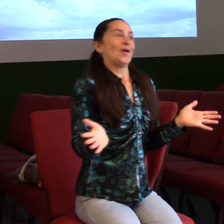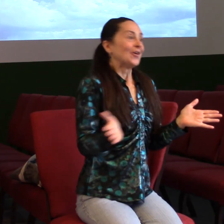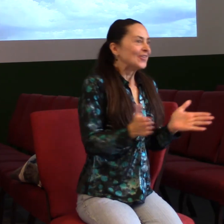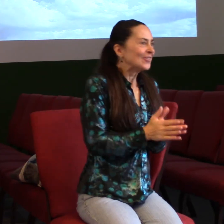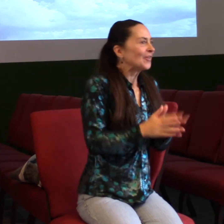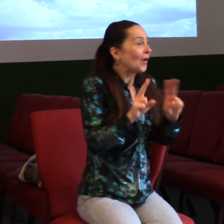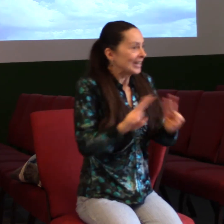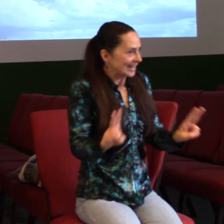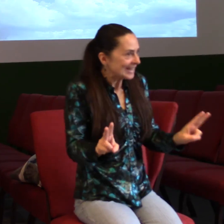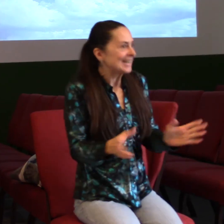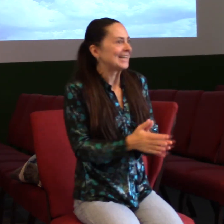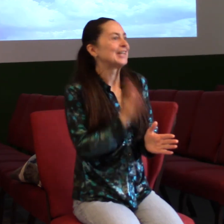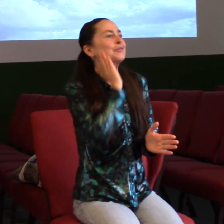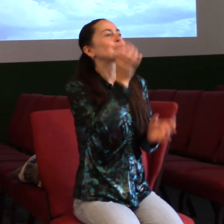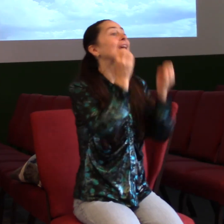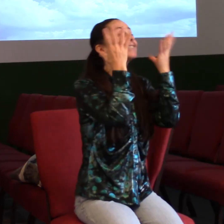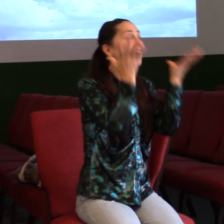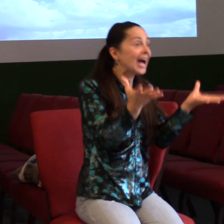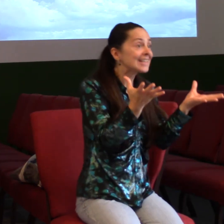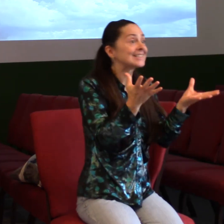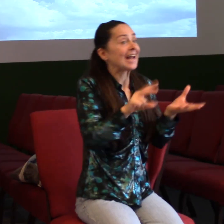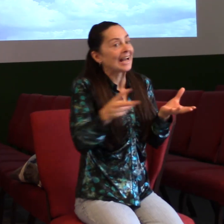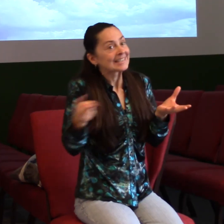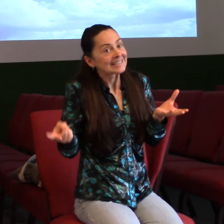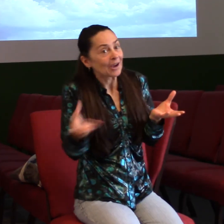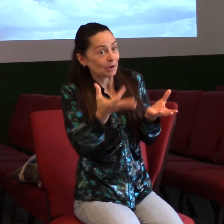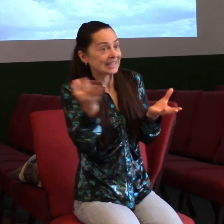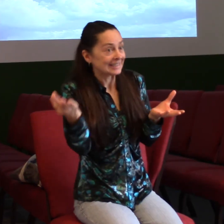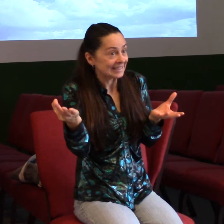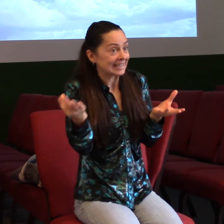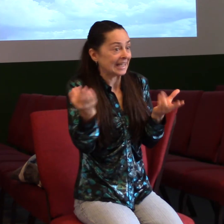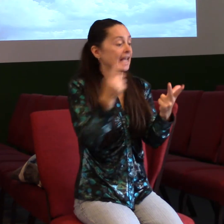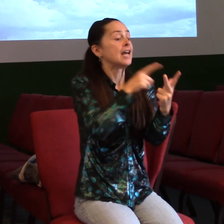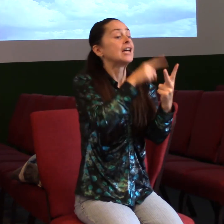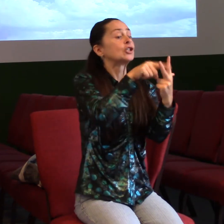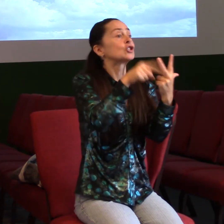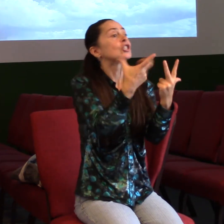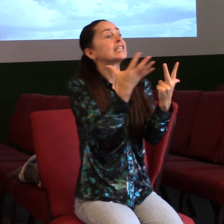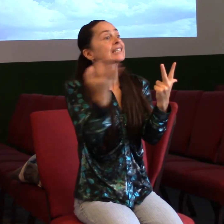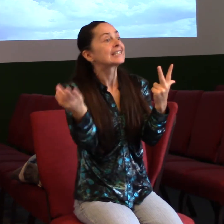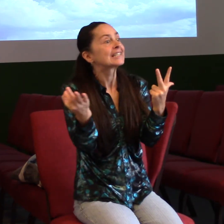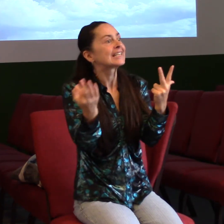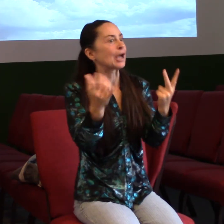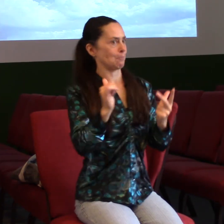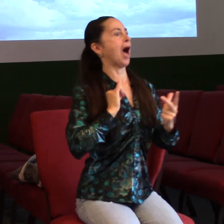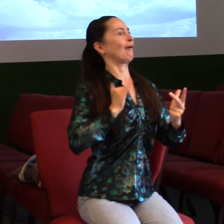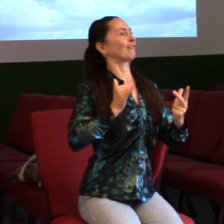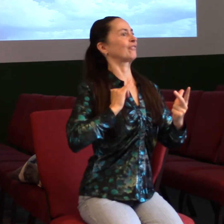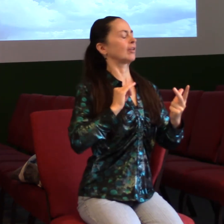zázračných několik dnů. První, třetí mě to bavilo. A pak ten čtvrtý už jsem začal dostat debku. Říkal jsem si, že